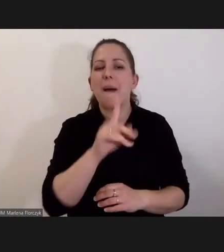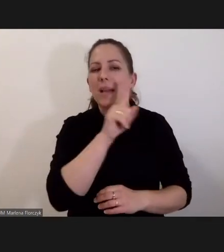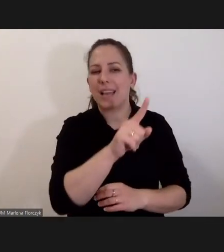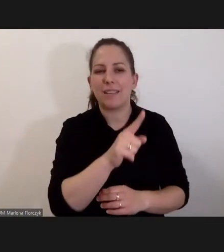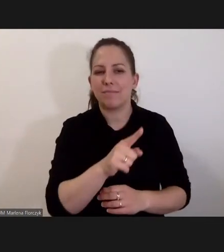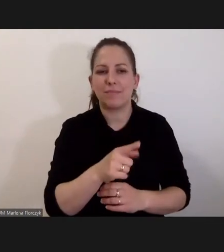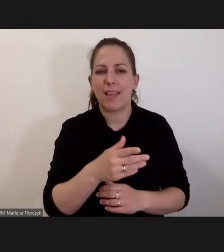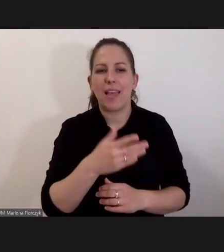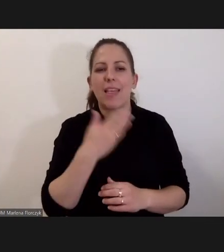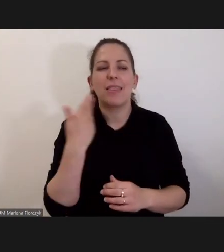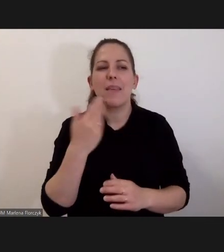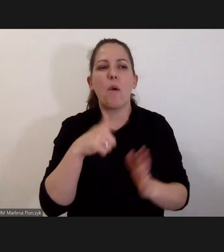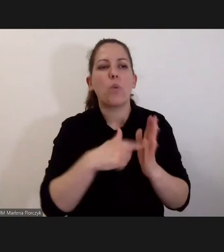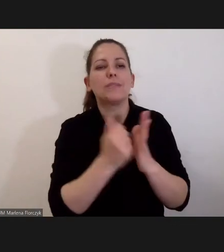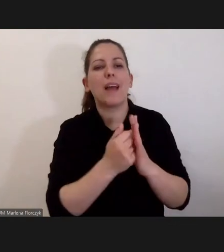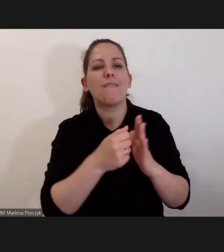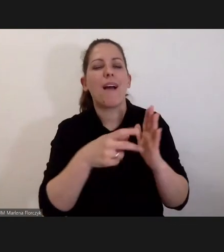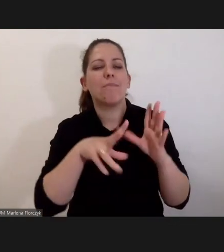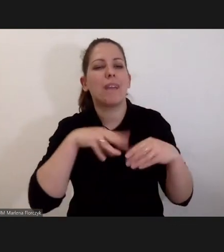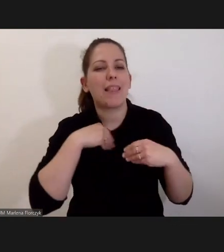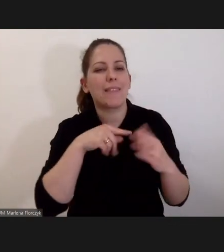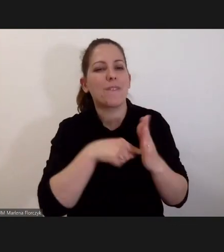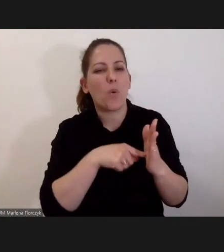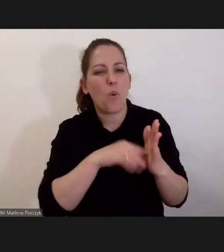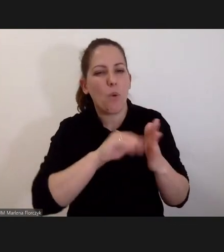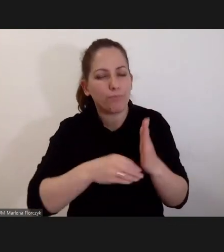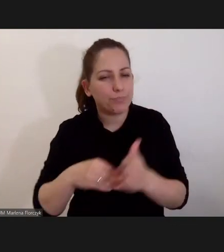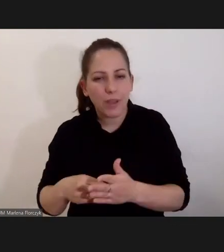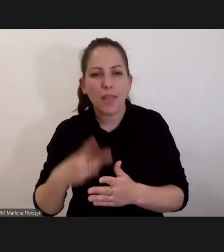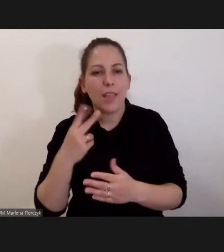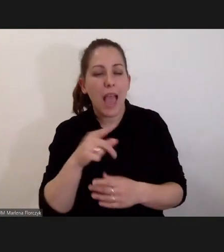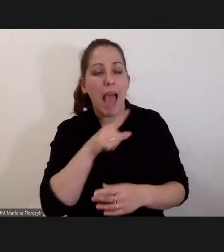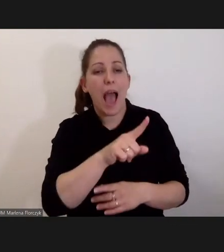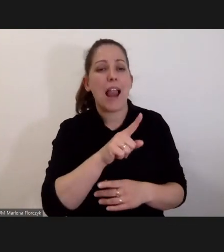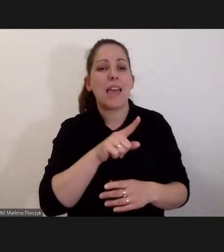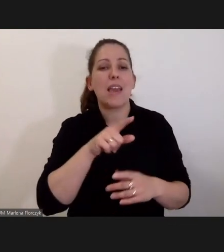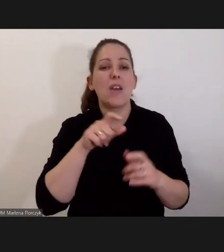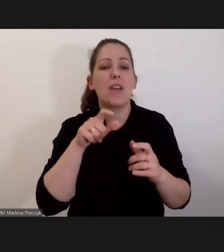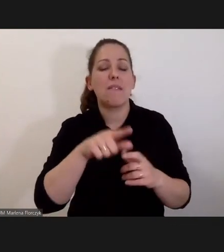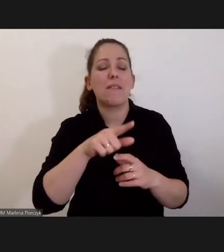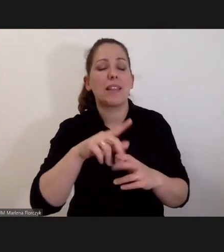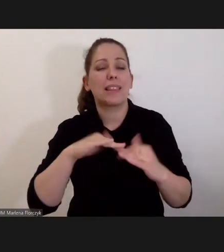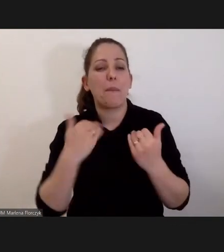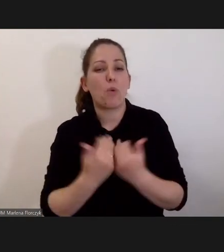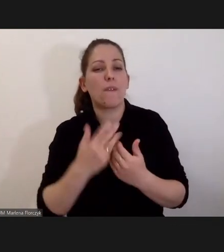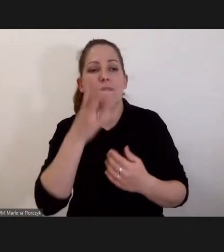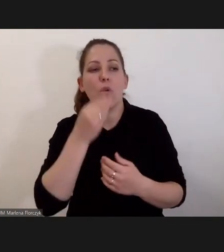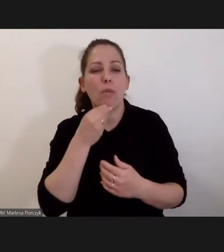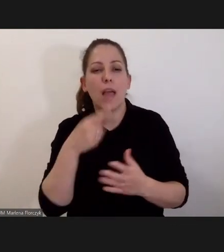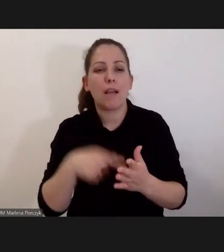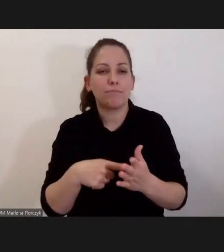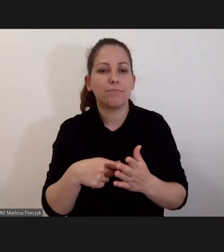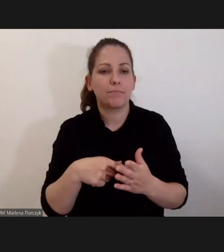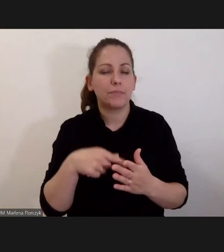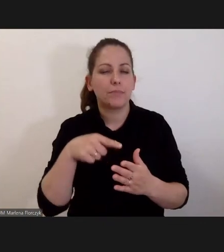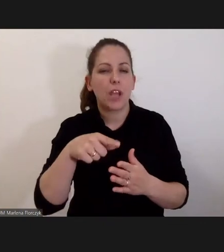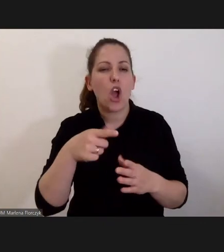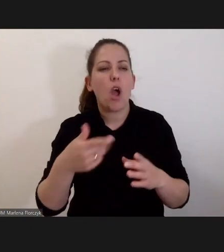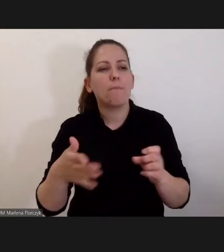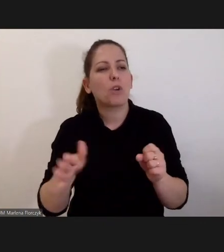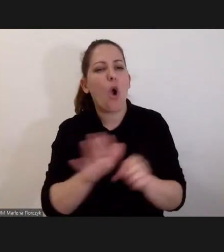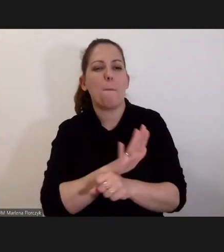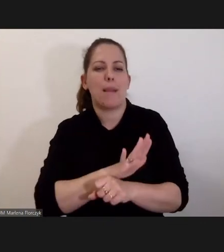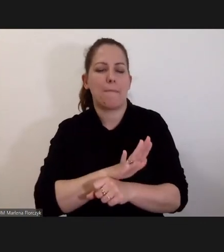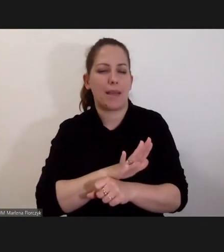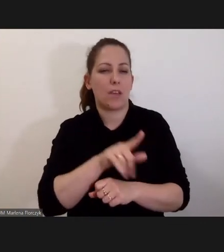nie ratyfikują statutu, ale proszę pamiętać, że jurysdykcja Trybunału działa na zasadzie komplementarności. Czyli to